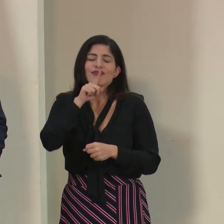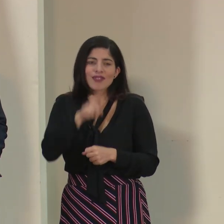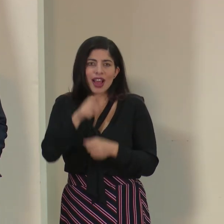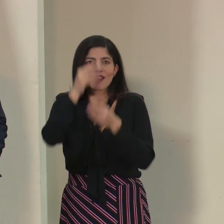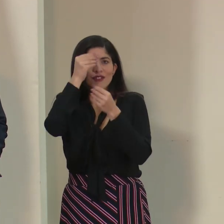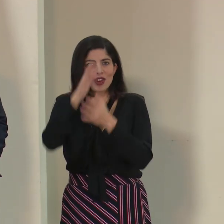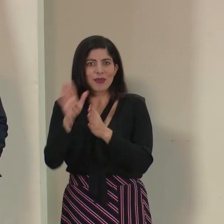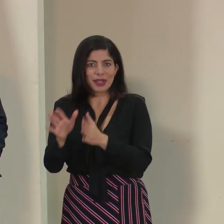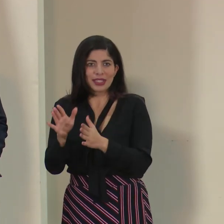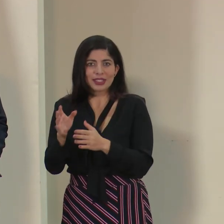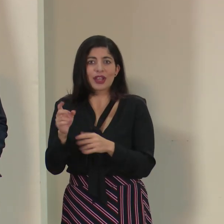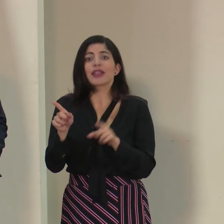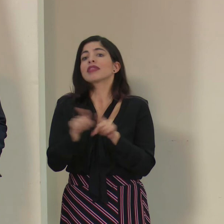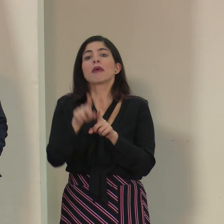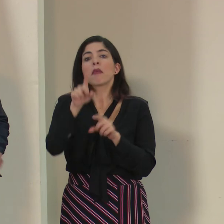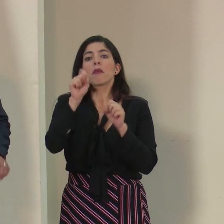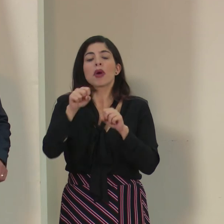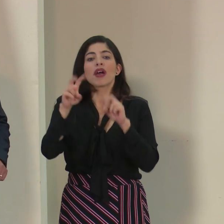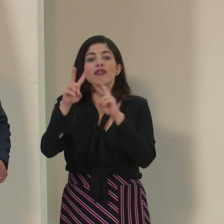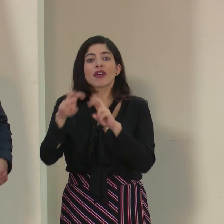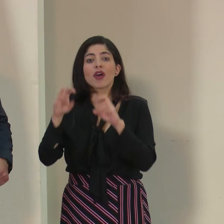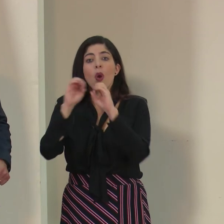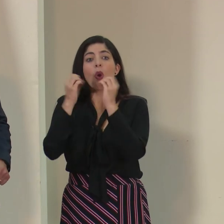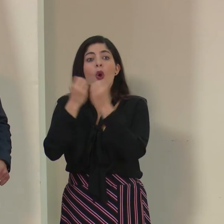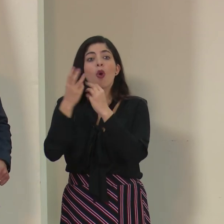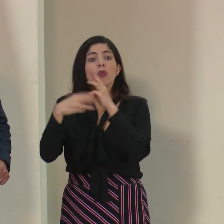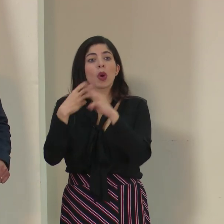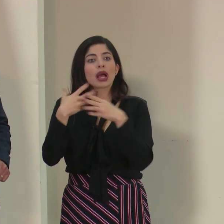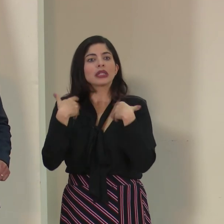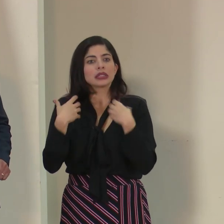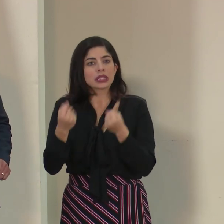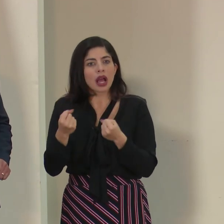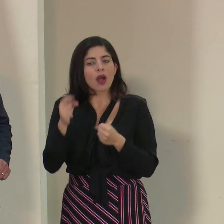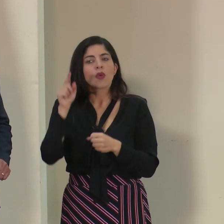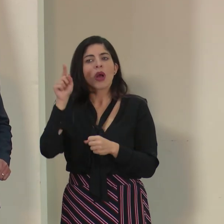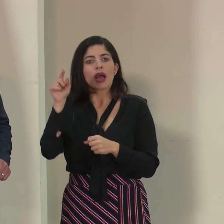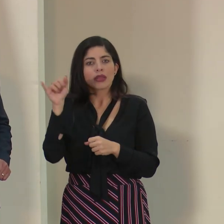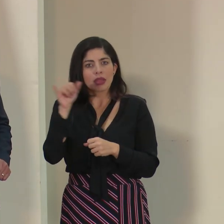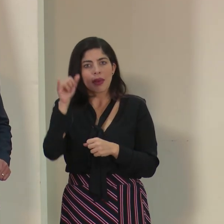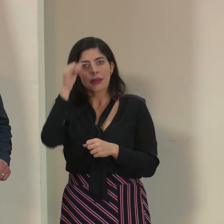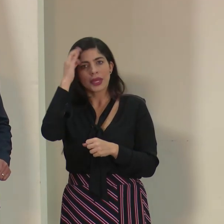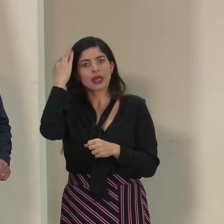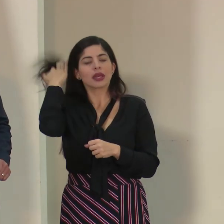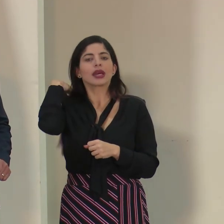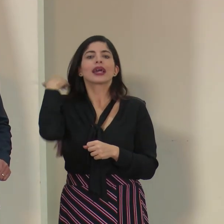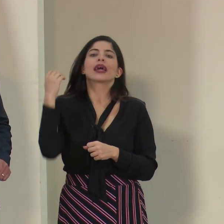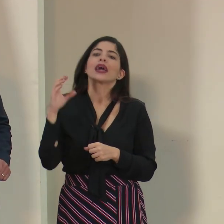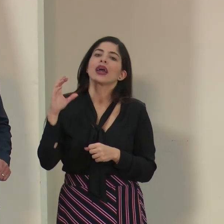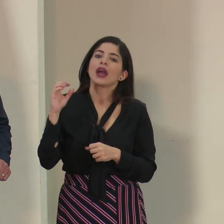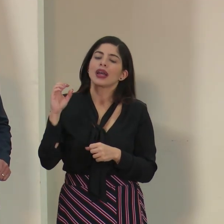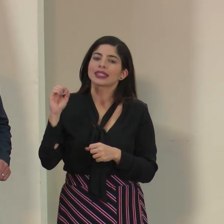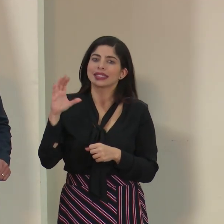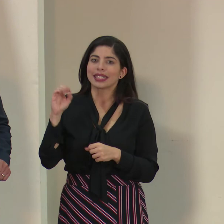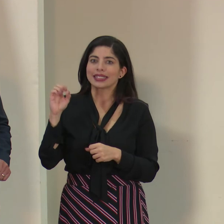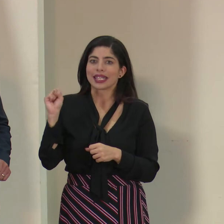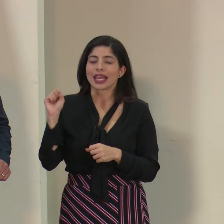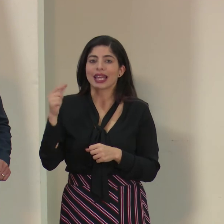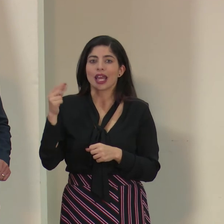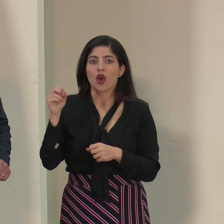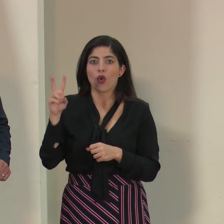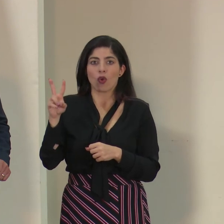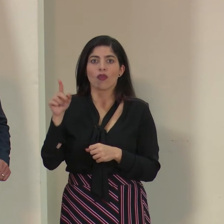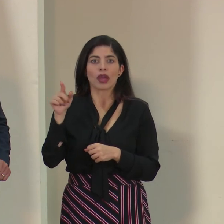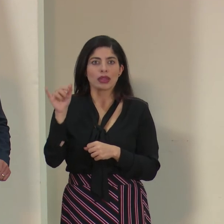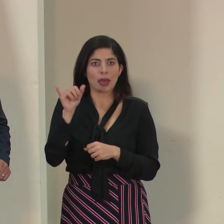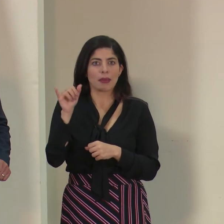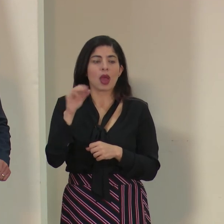fuera que también pueden revisar la Organización Mundial de la Salud, el cdc.gov, que también es de Estados Unidos, es muy confiable,